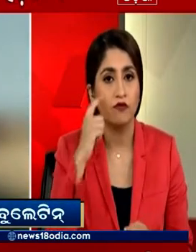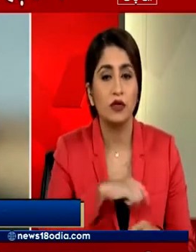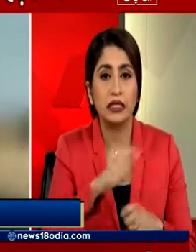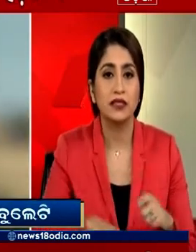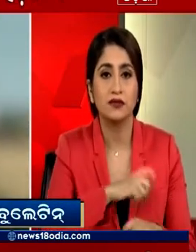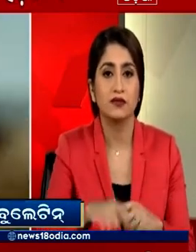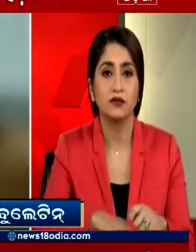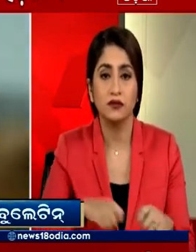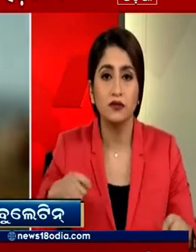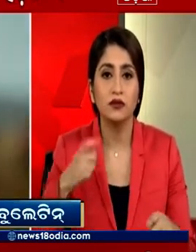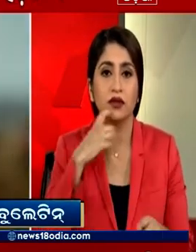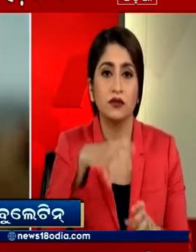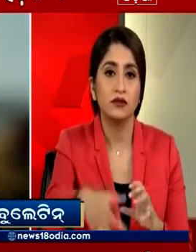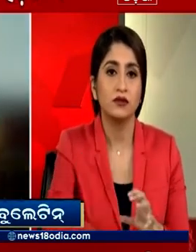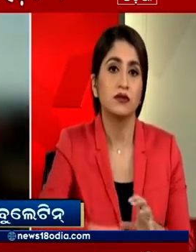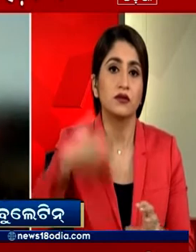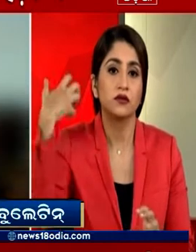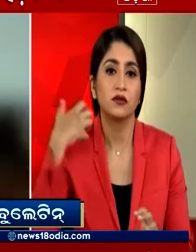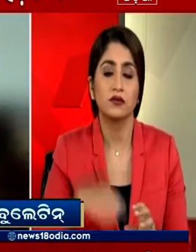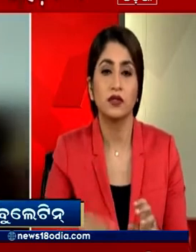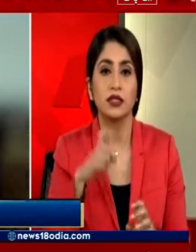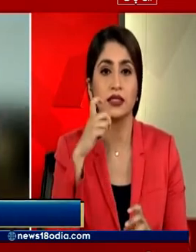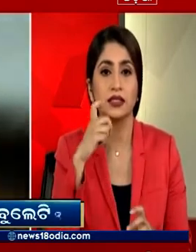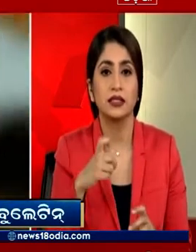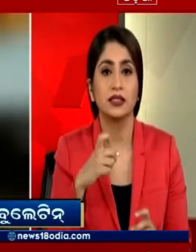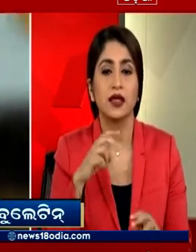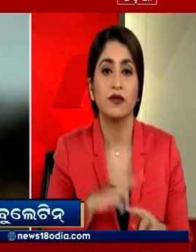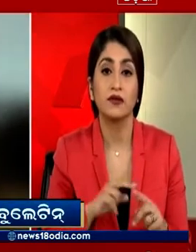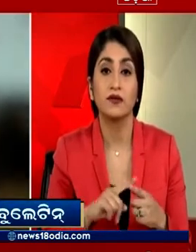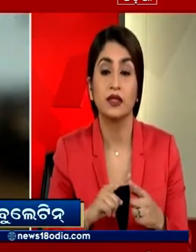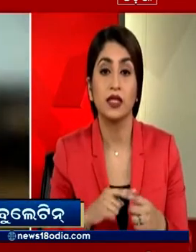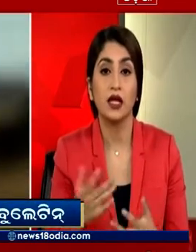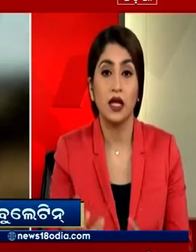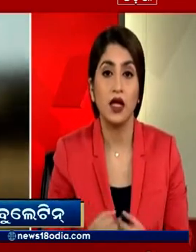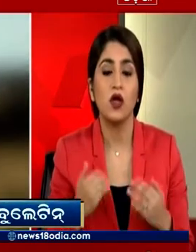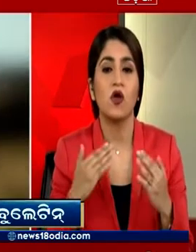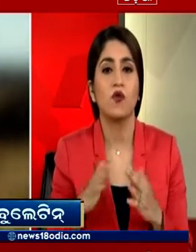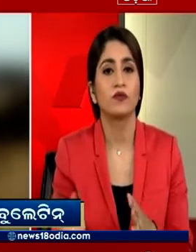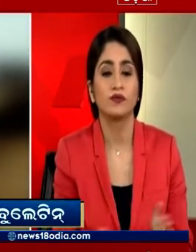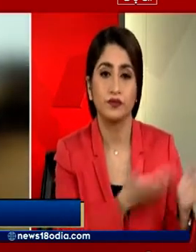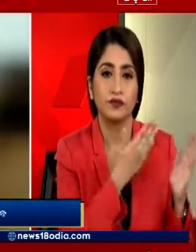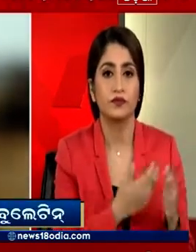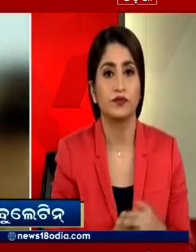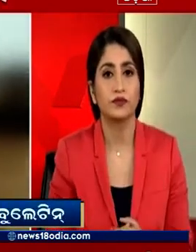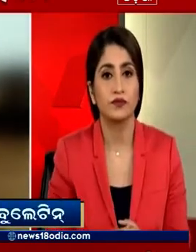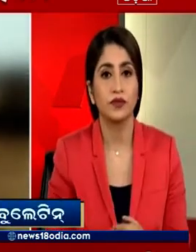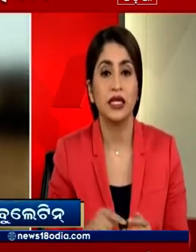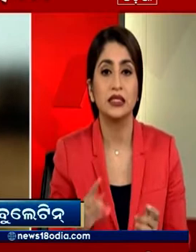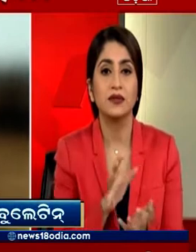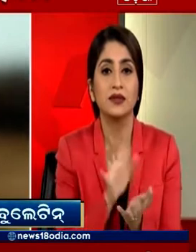रसी और ट्रेन की मदद से मगरमच का रेस्क्यू किया और उसे अपने साथ ले गए इस दोरान वहाँ मगरमच